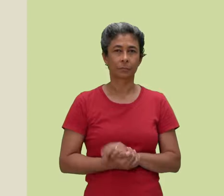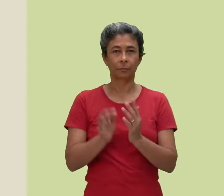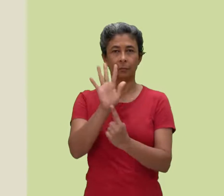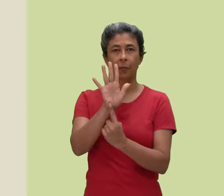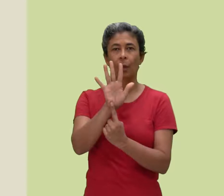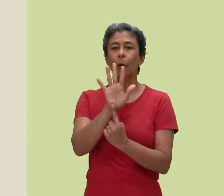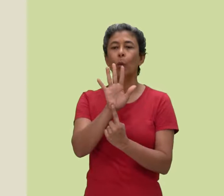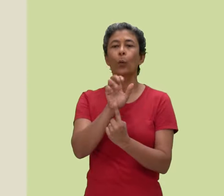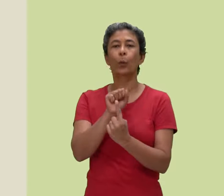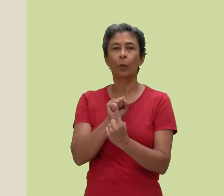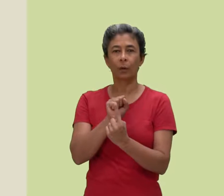Apagar a vela.